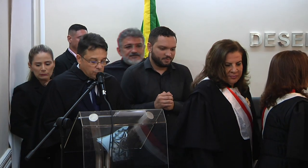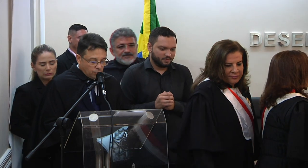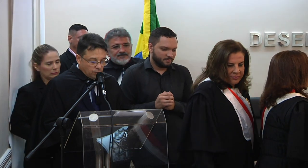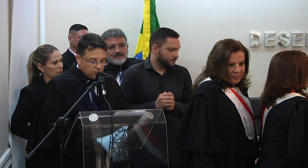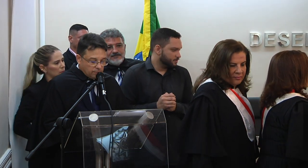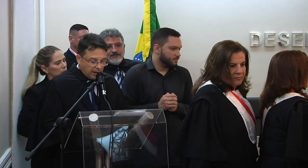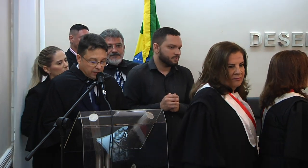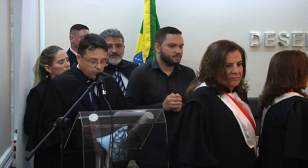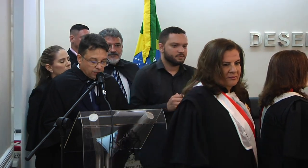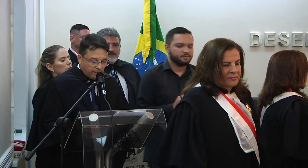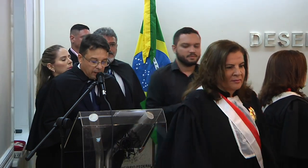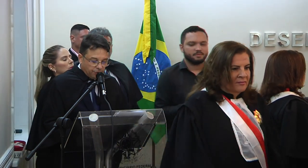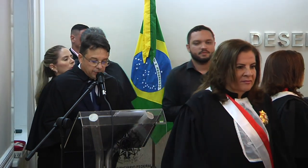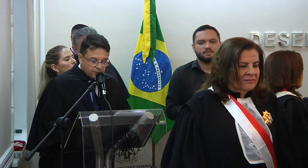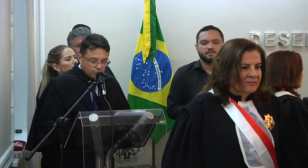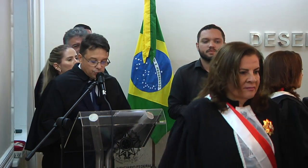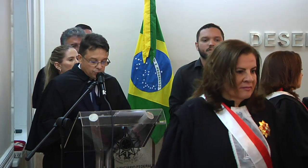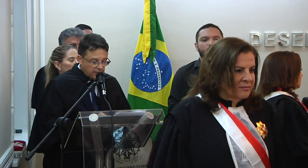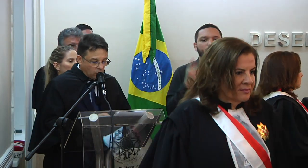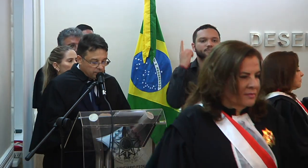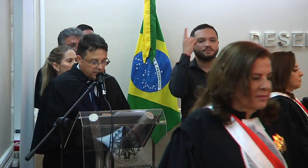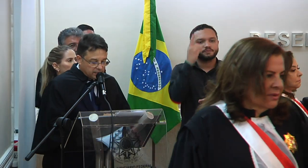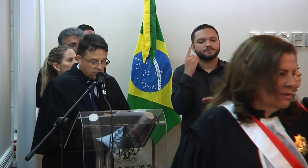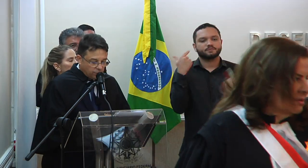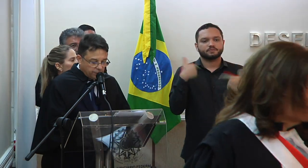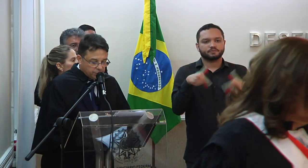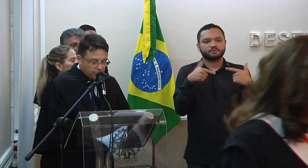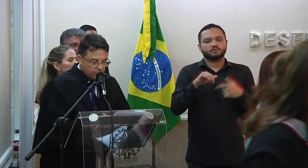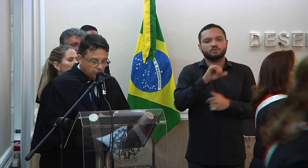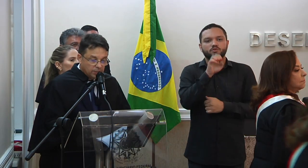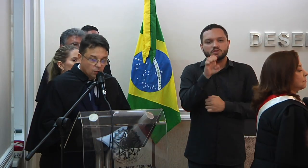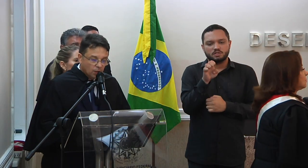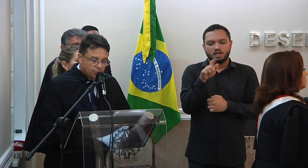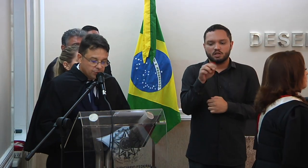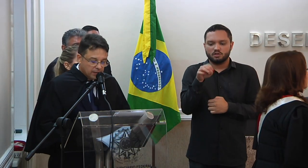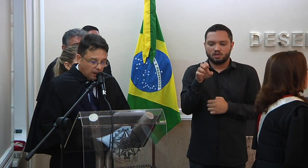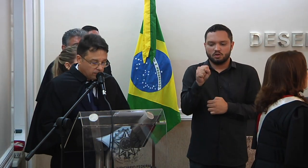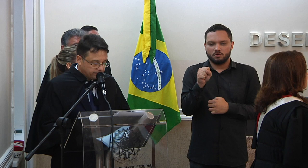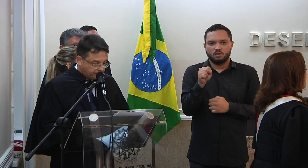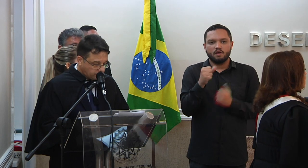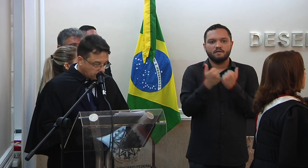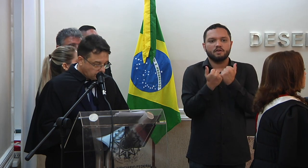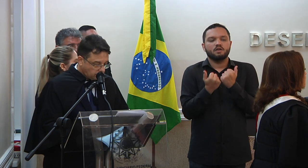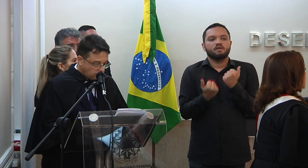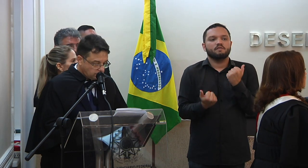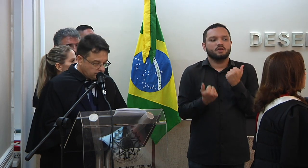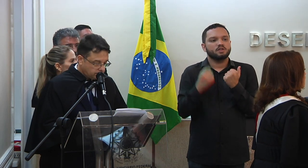Excelentíssimo senhor desembargador do trabalho, Francisco José Gomes da Silva, vice-diretor da Escola Judicial.